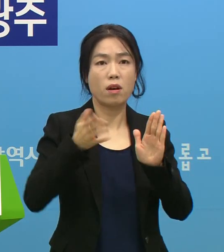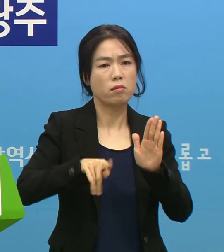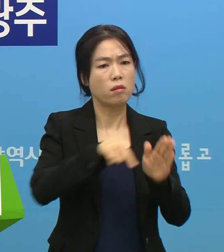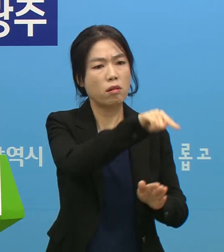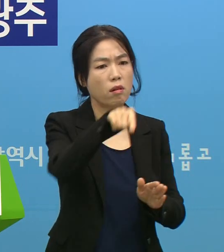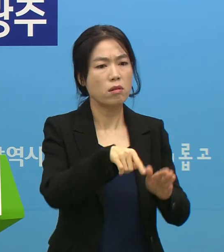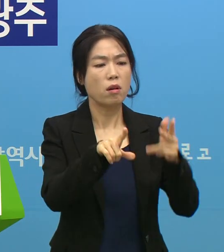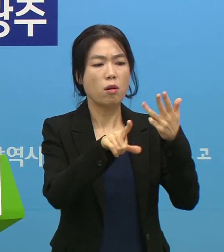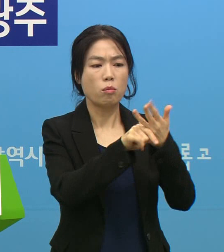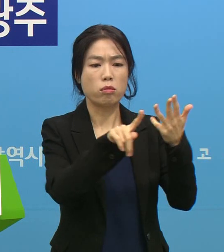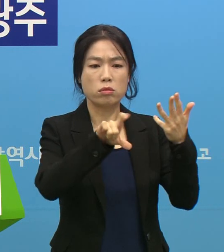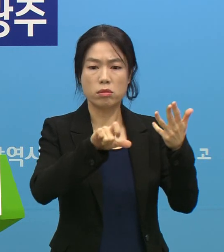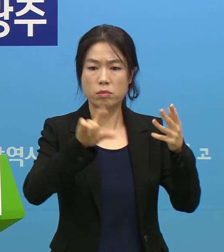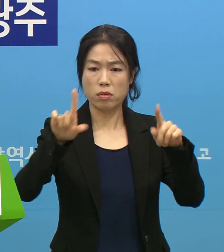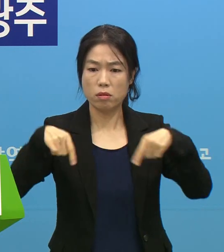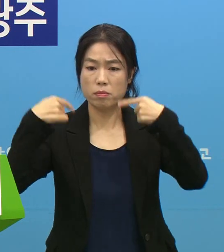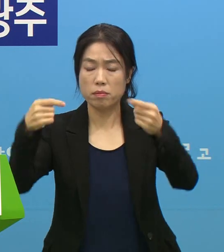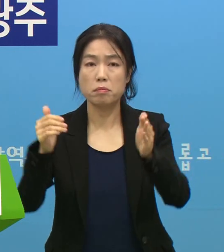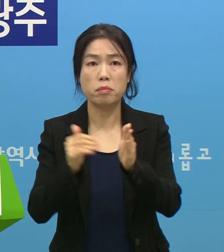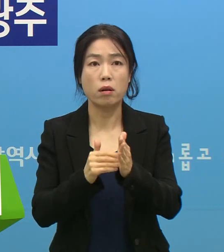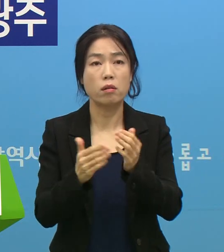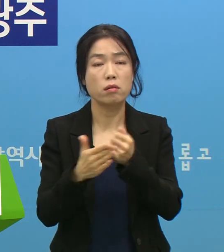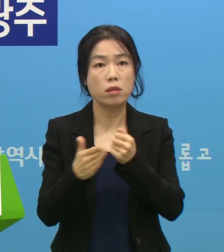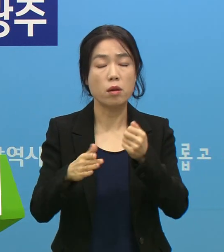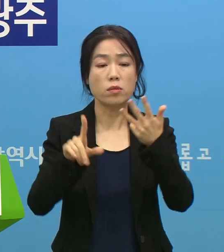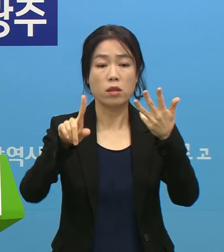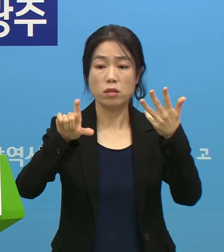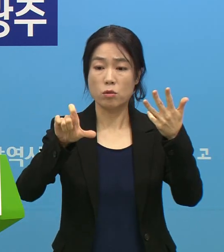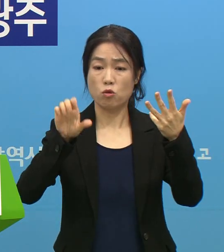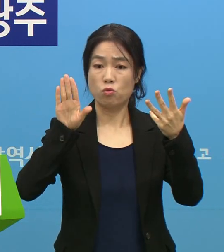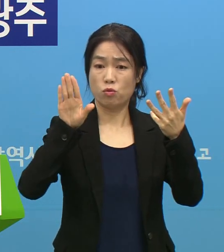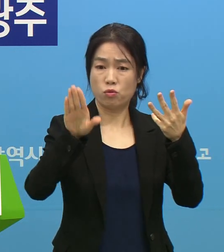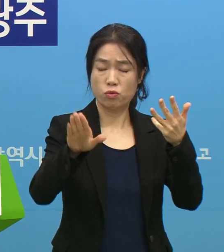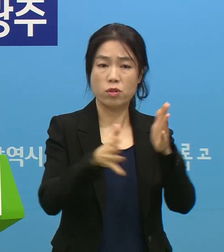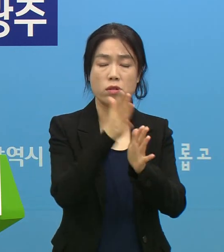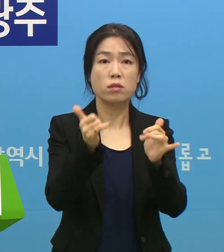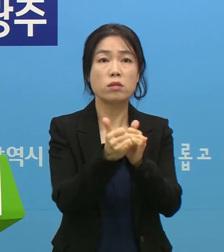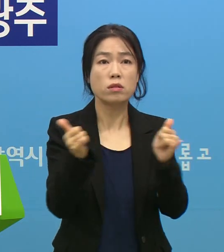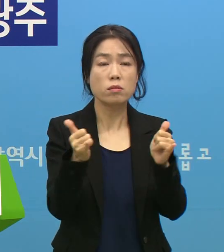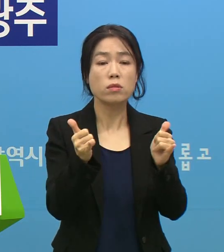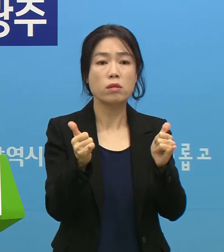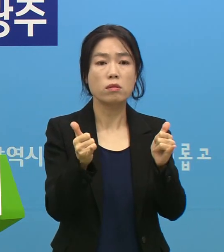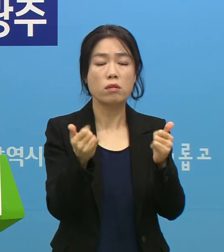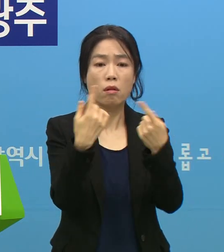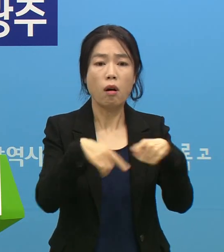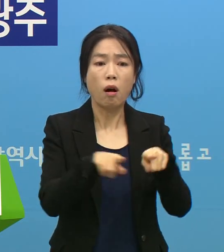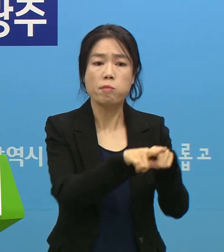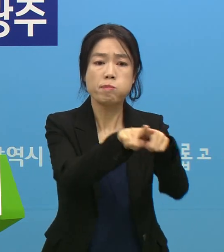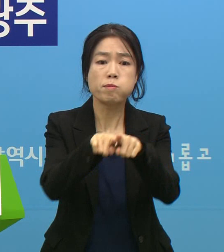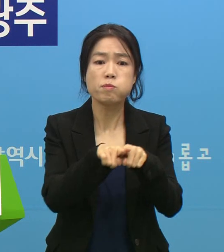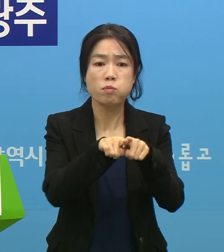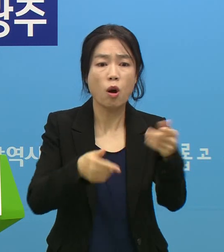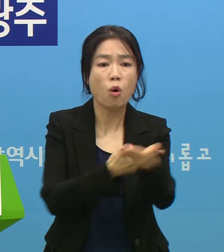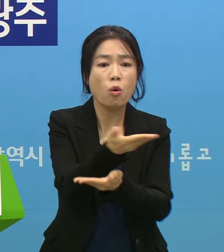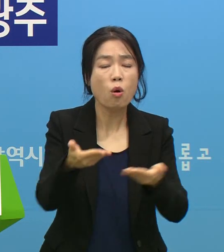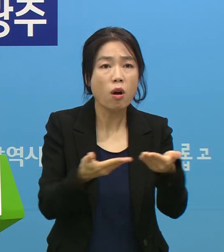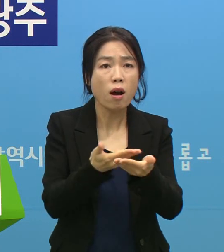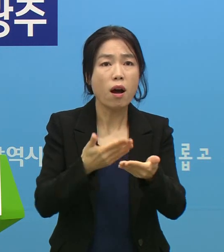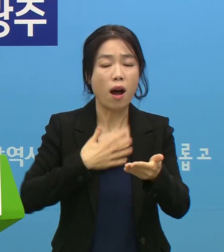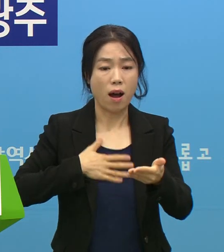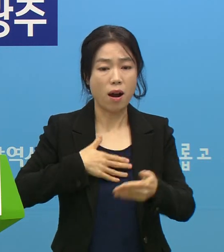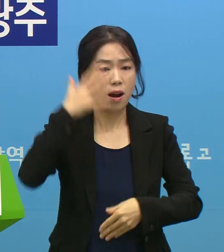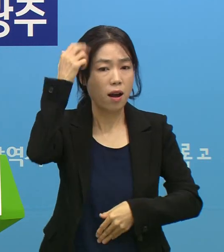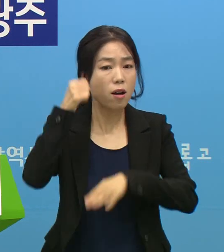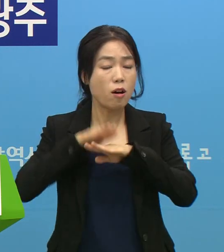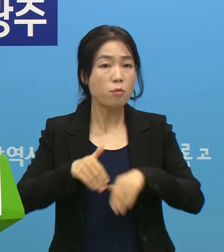같은 경우는 8월 15일에 집회를 참석했기 때문에 15일 이후에도 시민들이 함께 공유해야 될 동선이 있는 경우에는